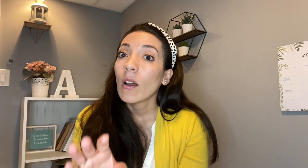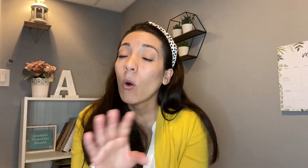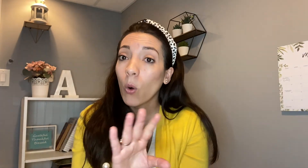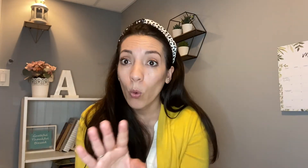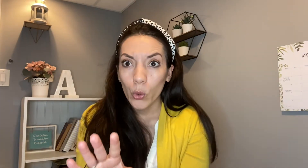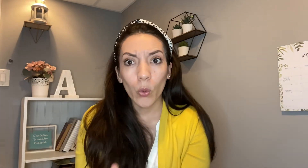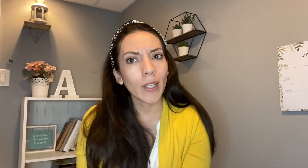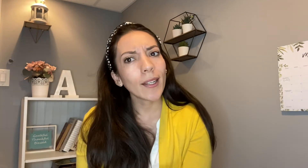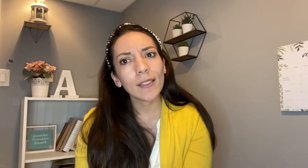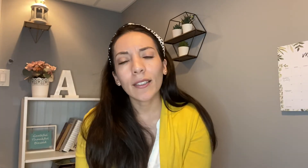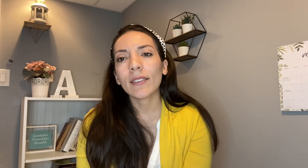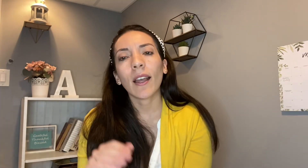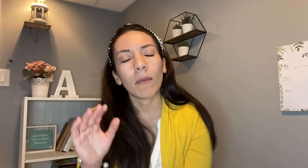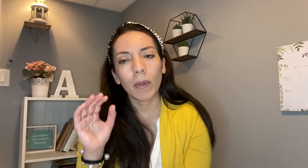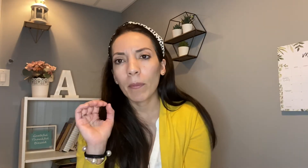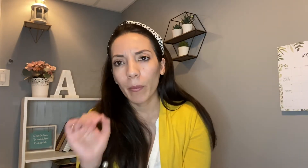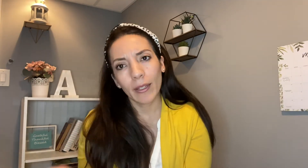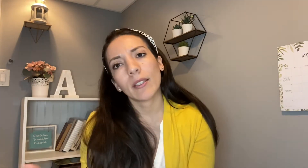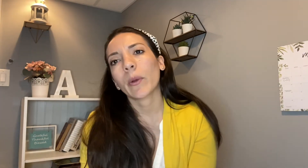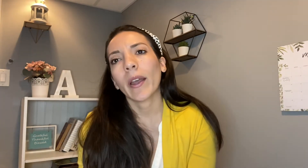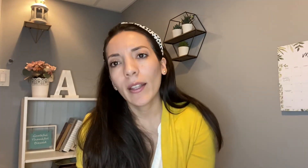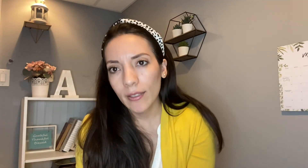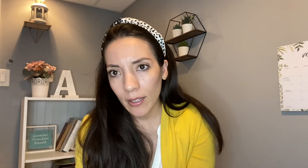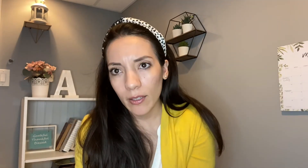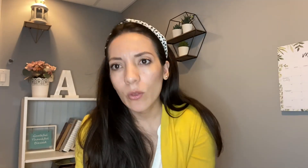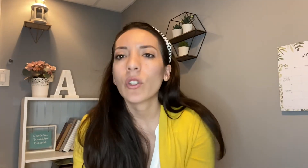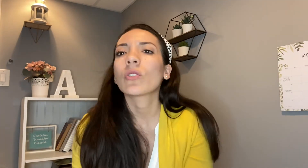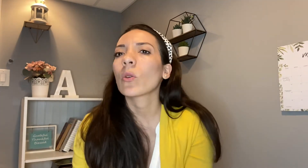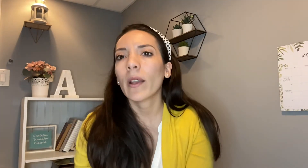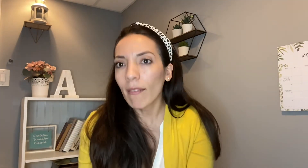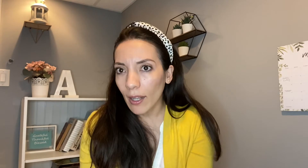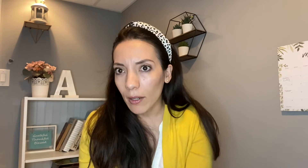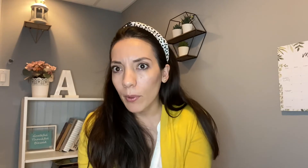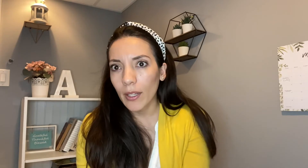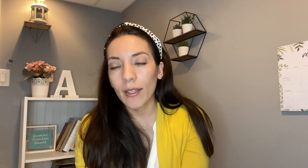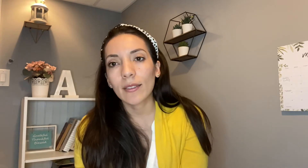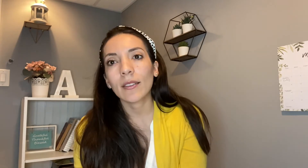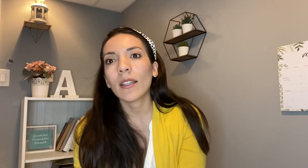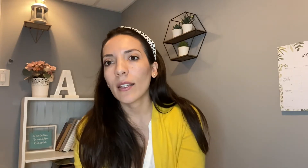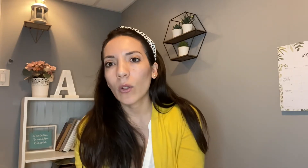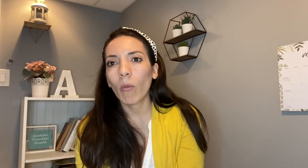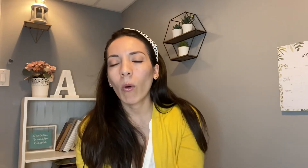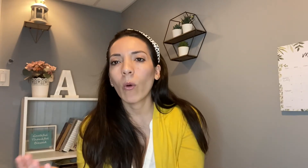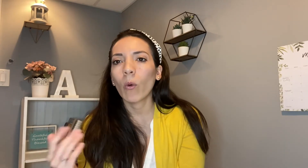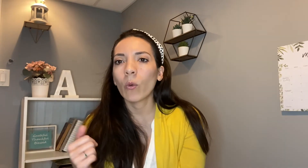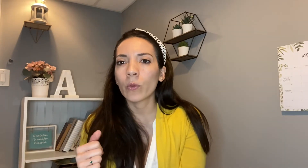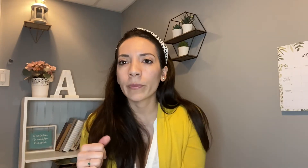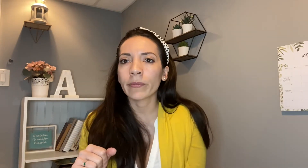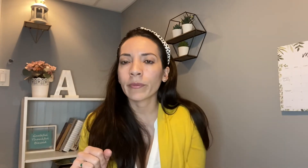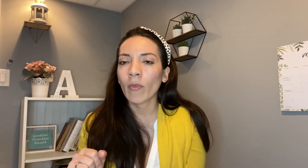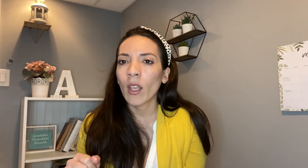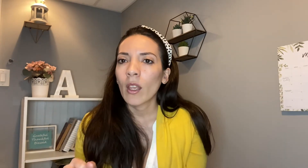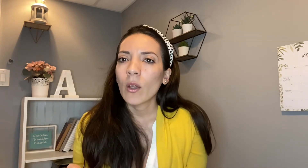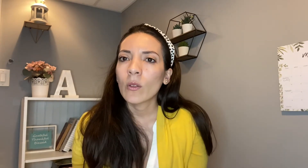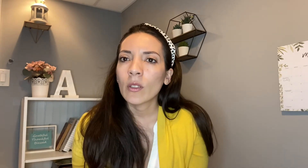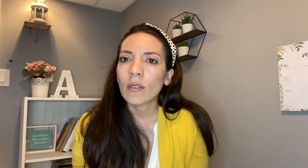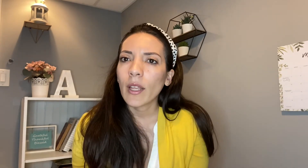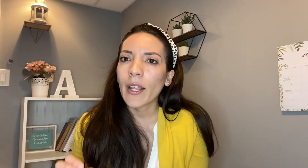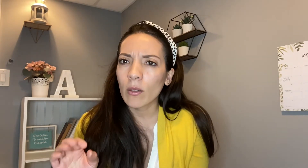ojo no quiere decir que si implementes el lenguaje de señas tus hijos no van a hablar porque eso sí es como un error